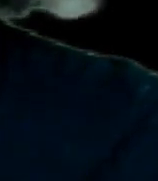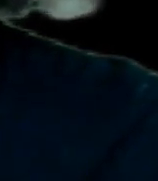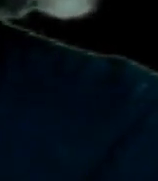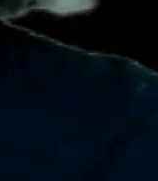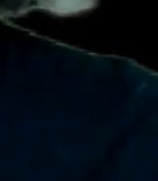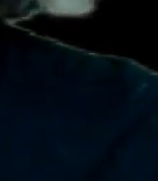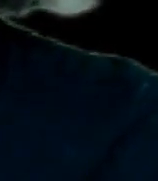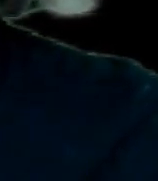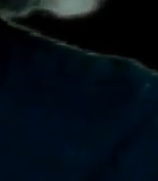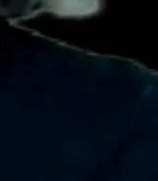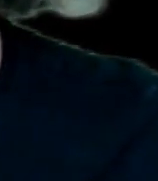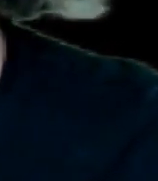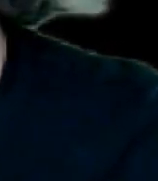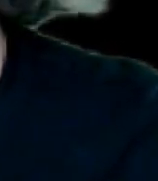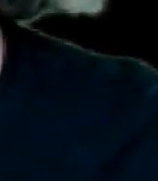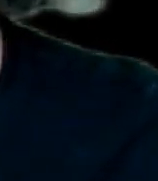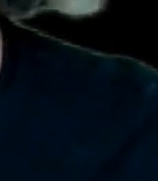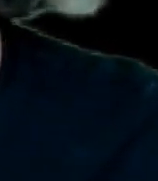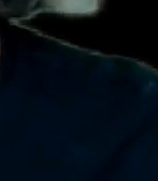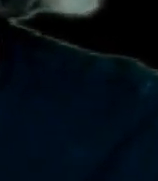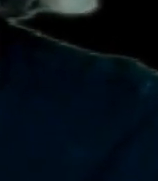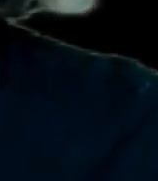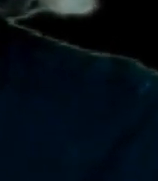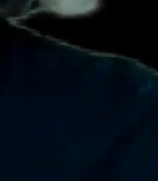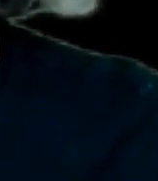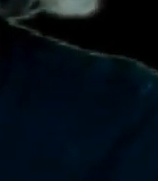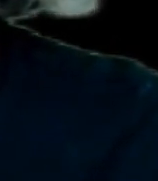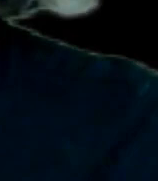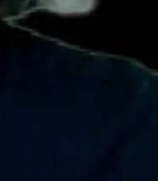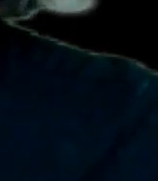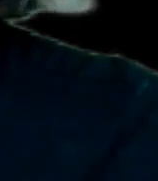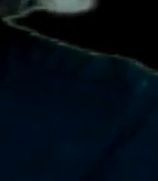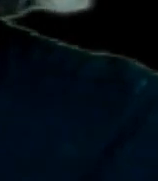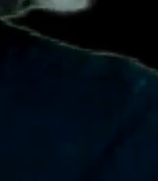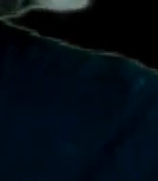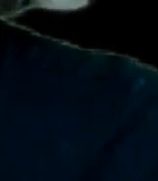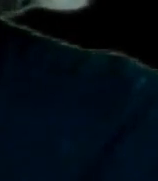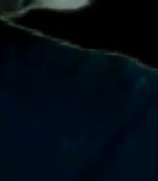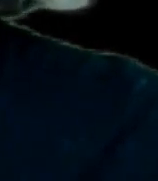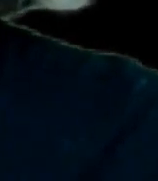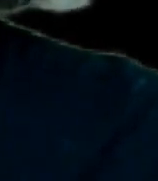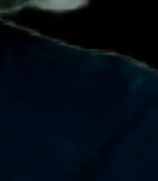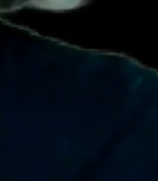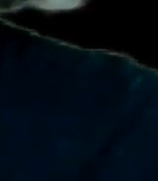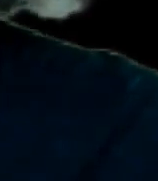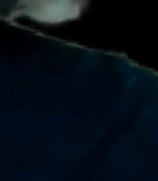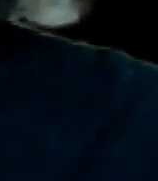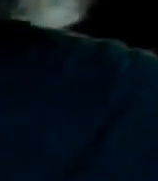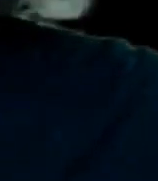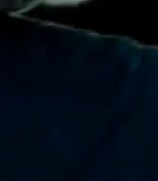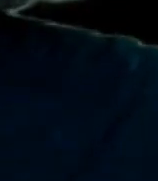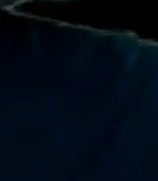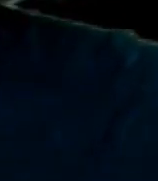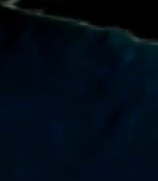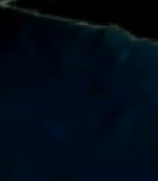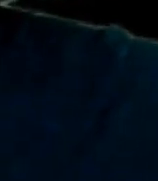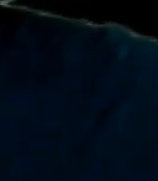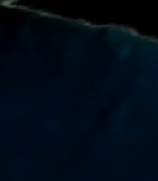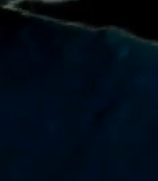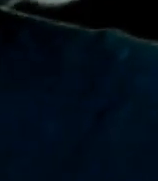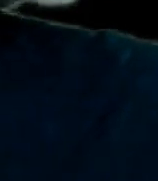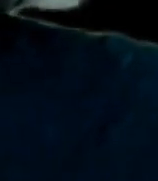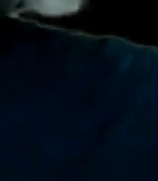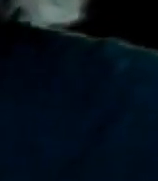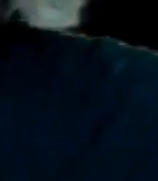desplazarnos Aparte de eso, yo creo que las tres Mis tres